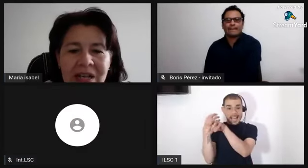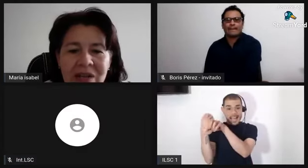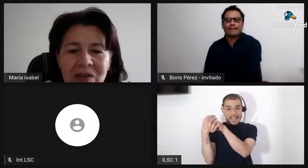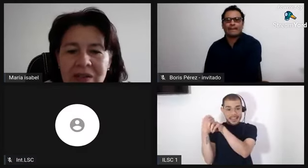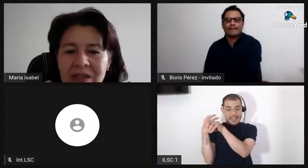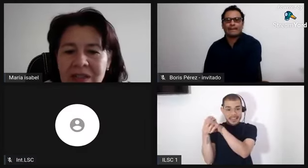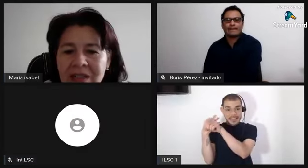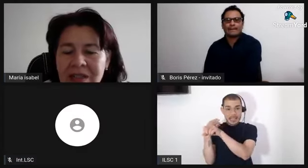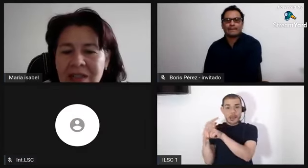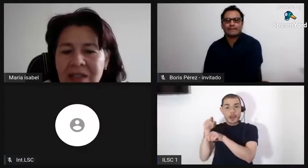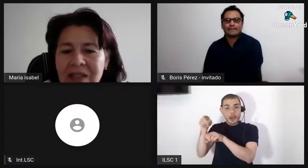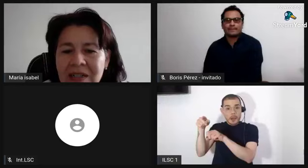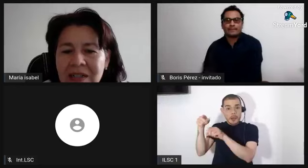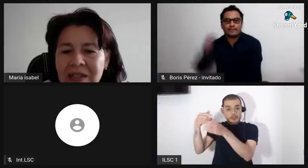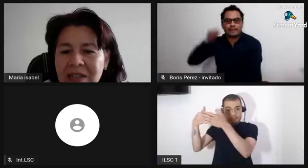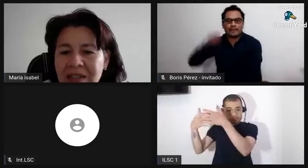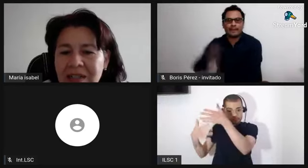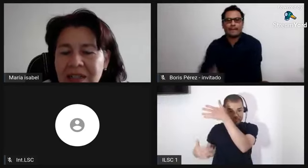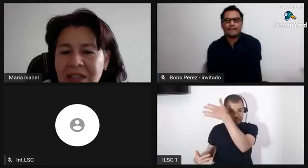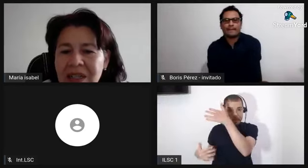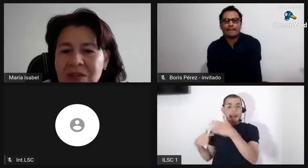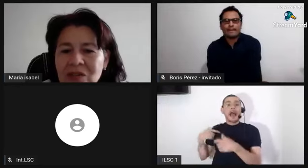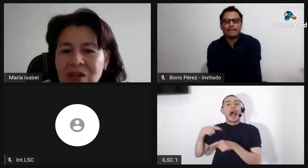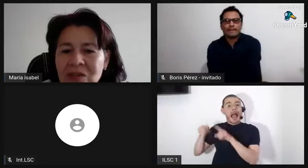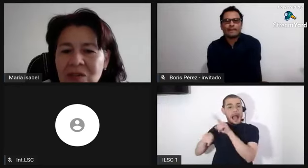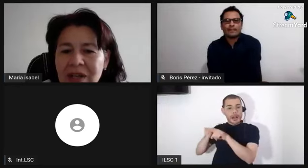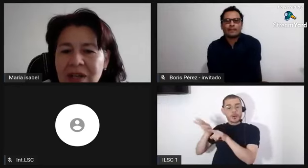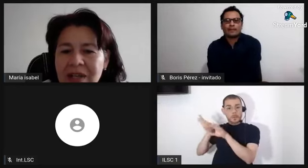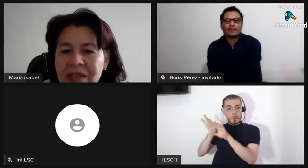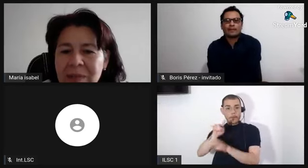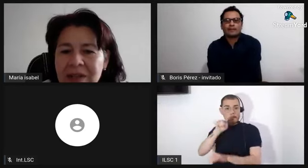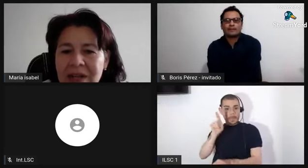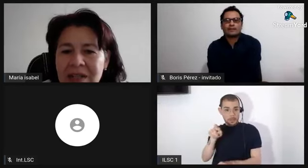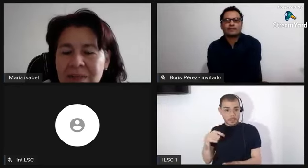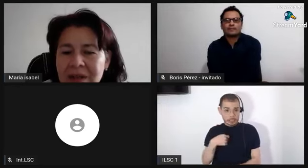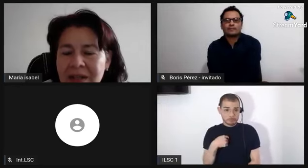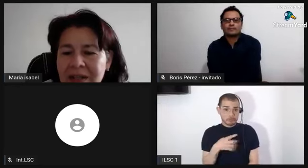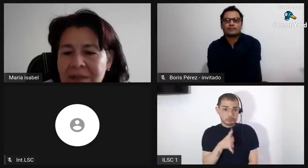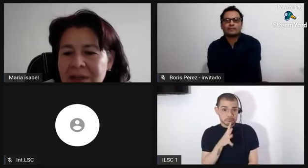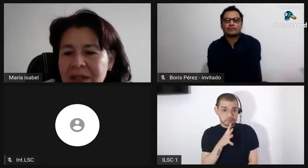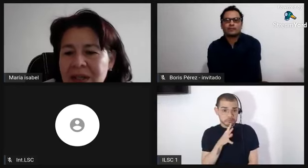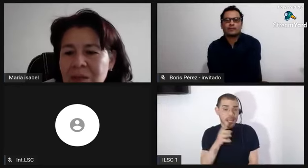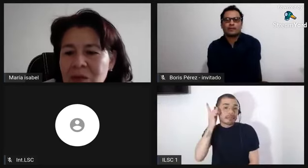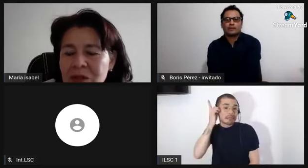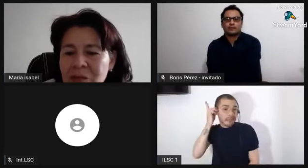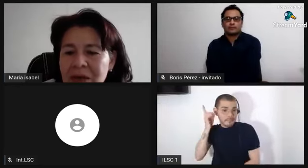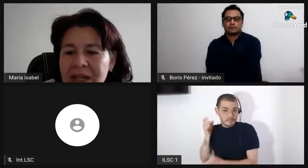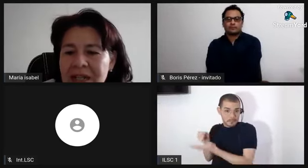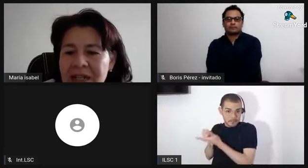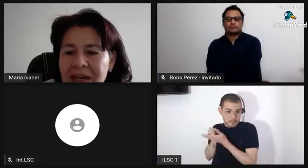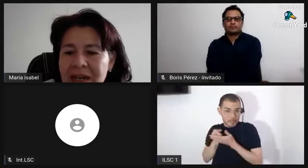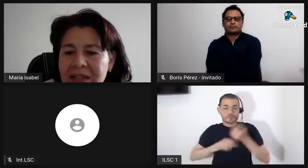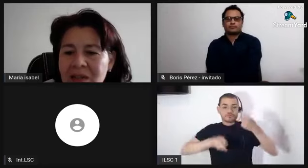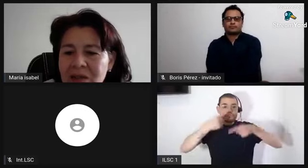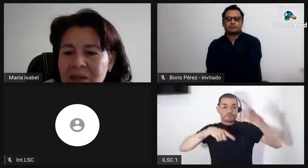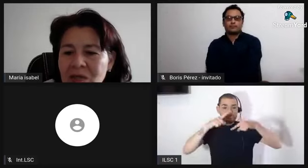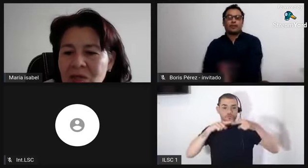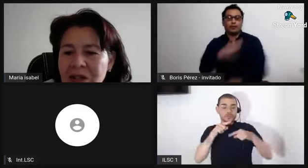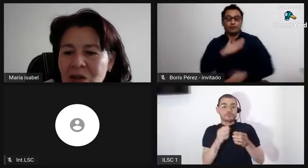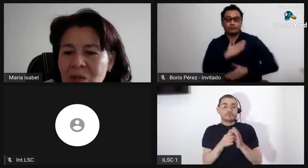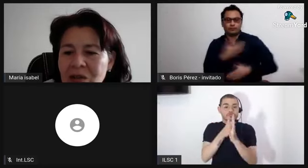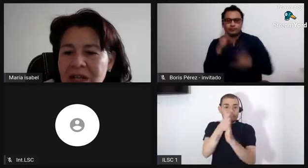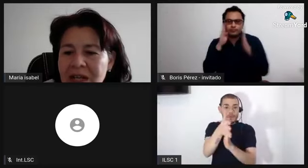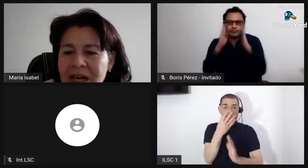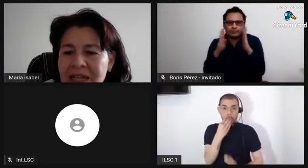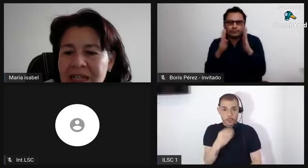yo les leo y David nos ayuda a interpretarlas para que Boris pueda analizarlas. Dice otra